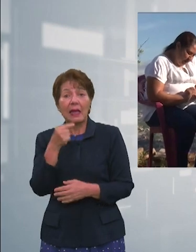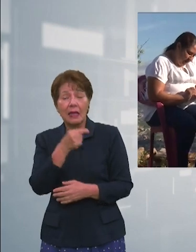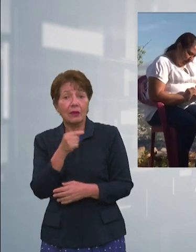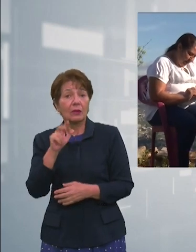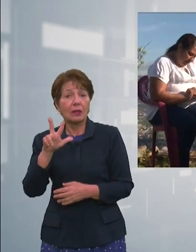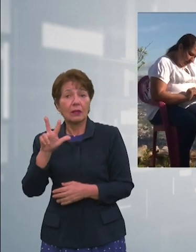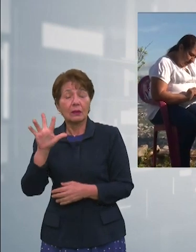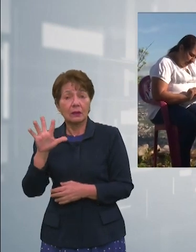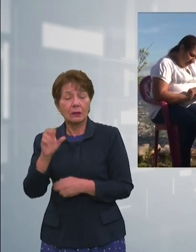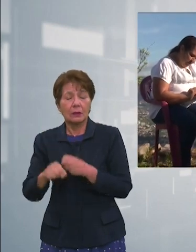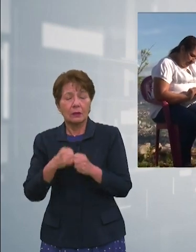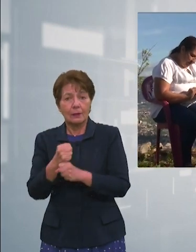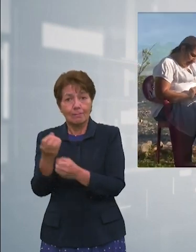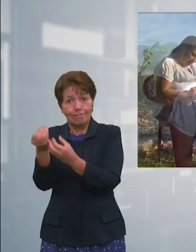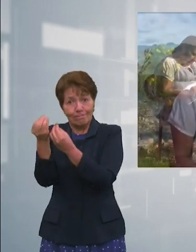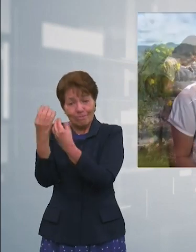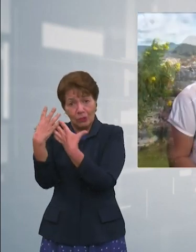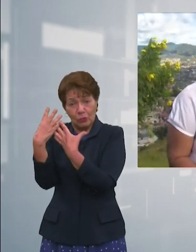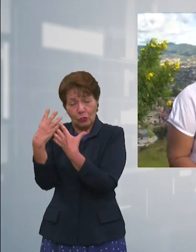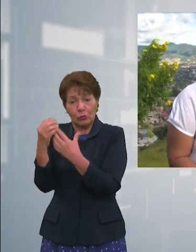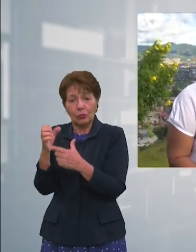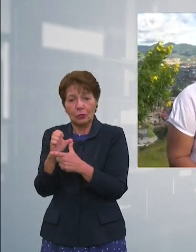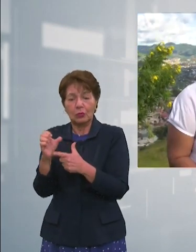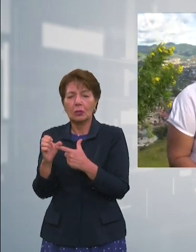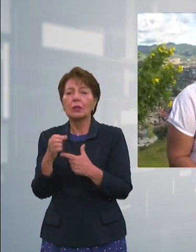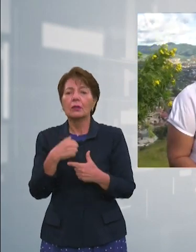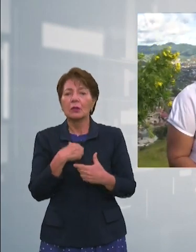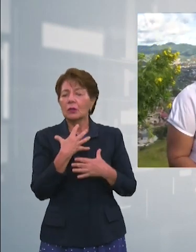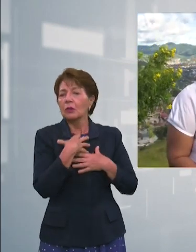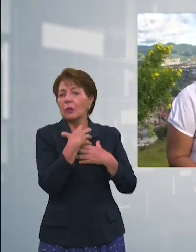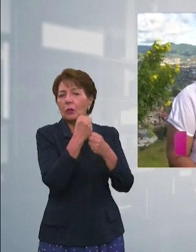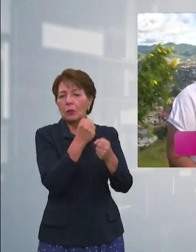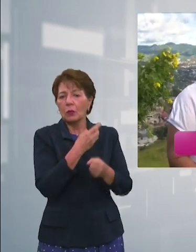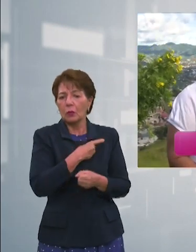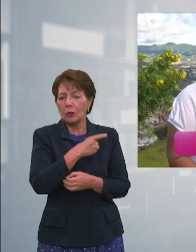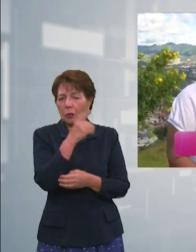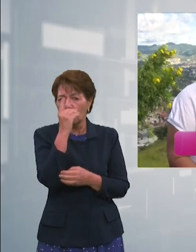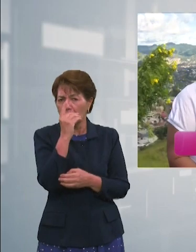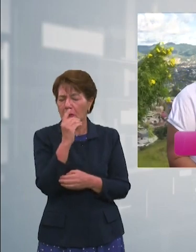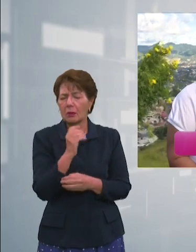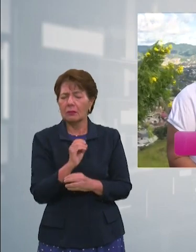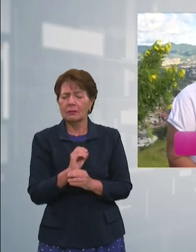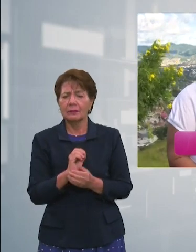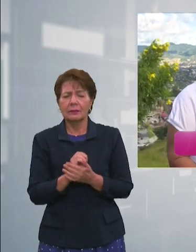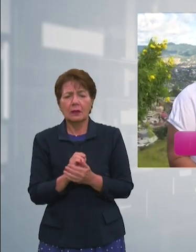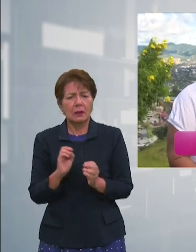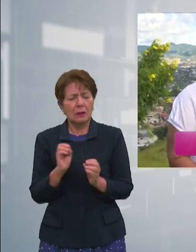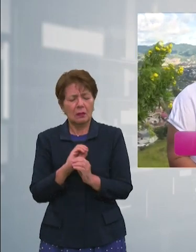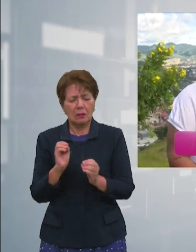cambió su vida. Bueno, yo confiaba en Dios que eso no iba a ser una, algo malo pues, que